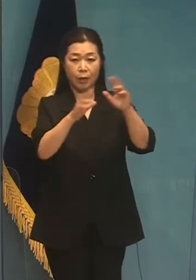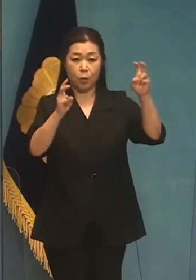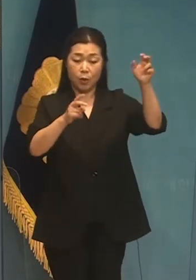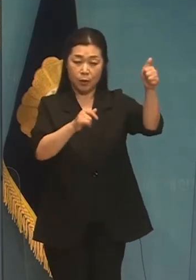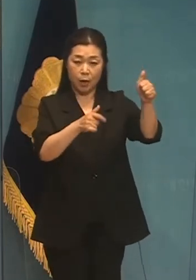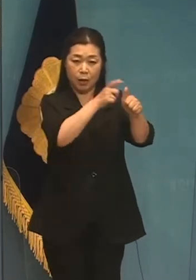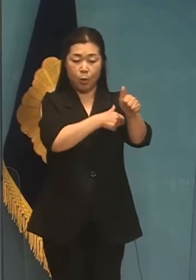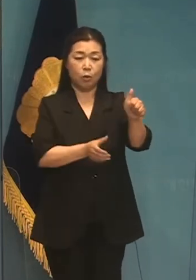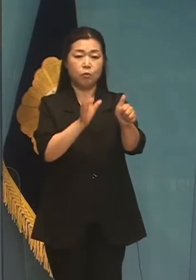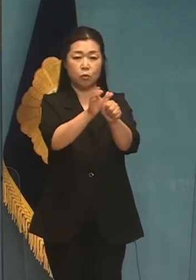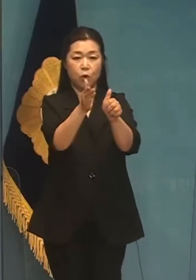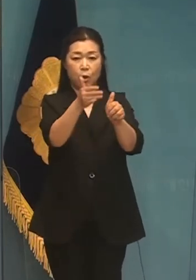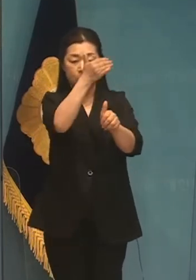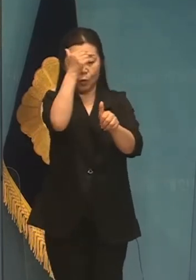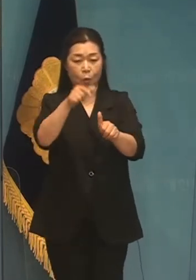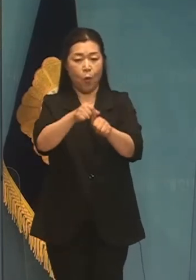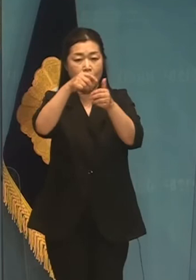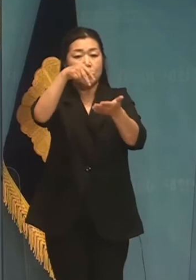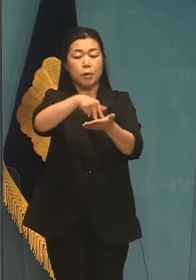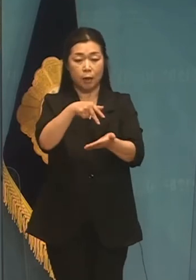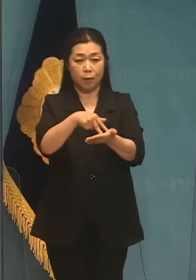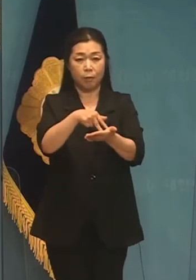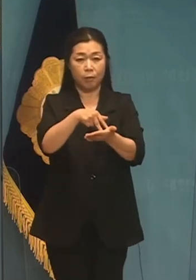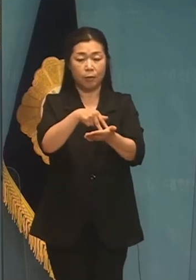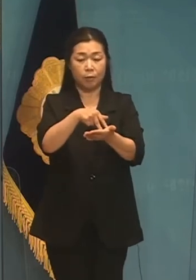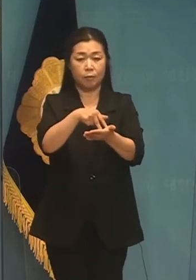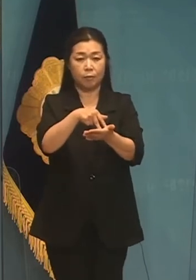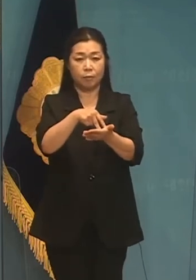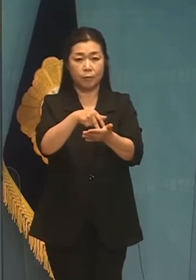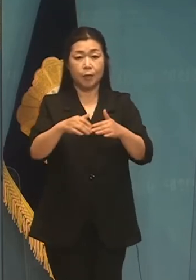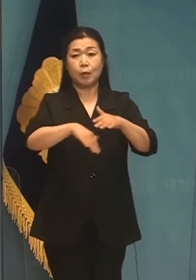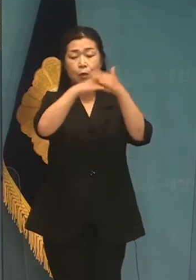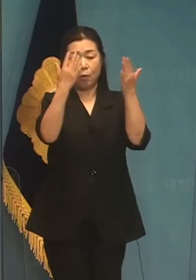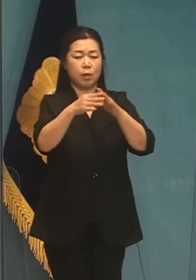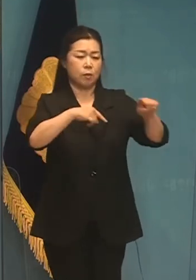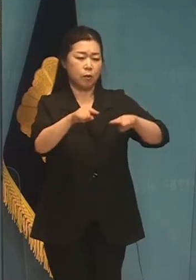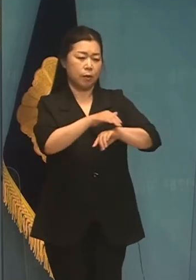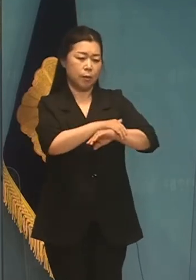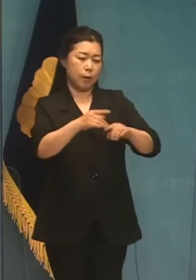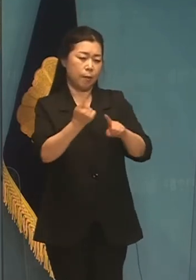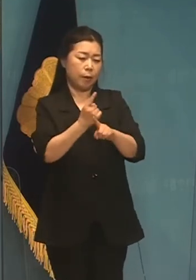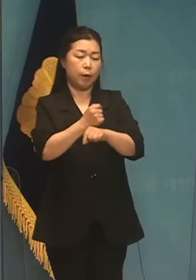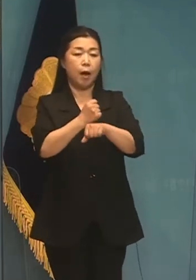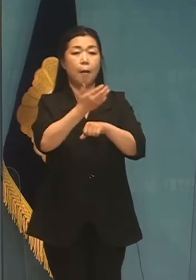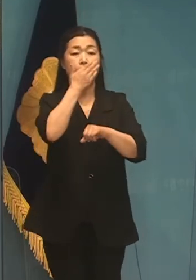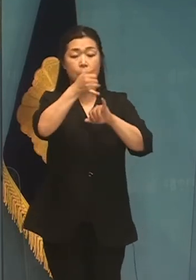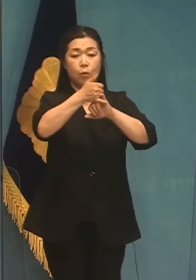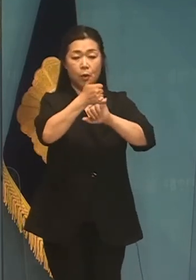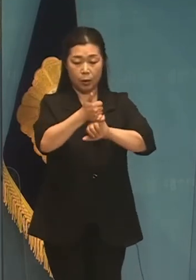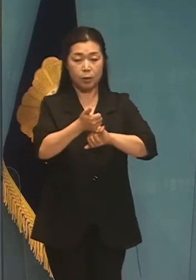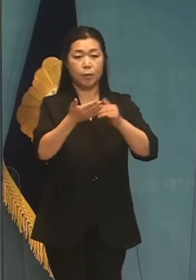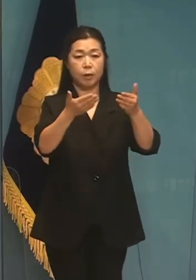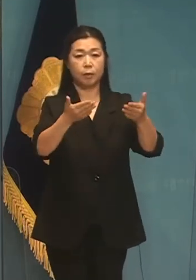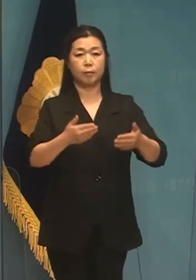청년 고용의 시선에서 전체 정책이 재수정될 수 있도록 하겠습니다.